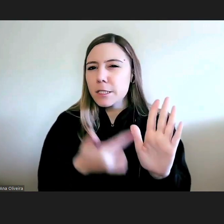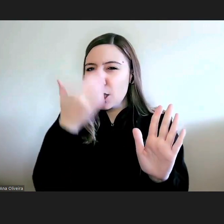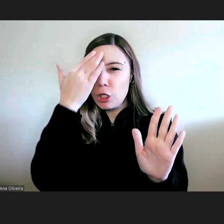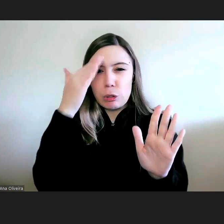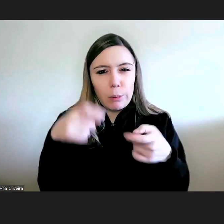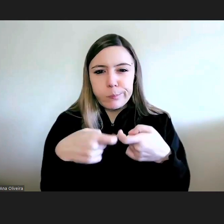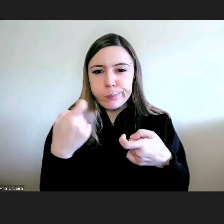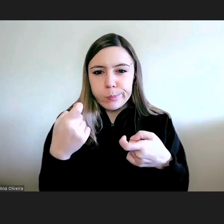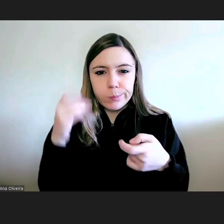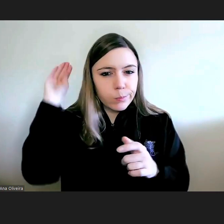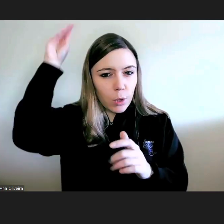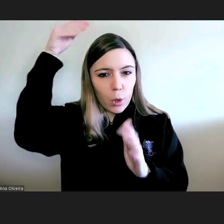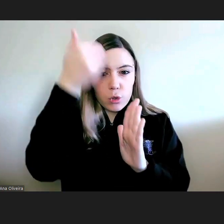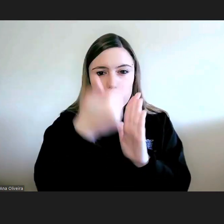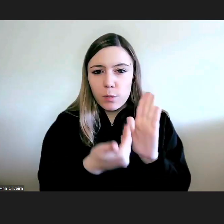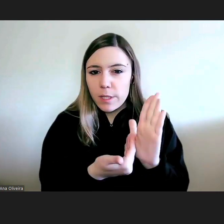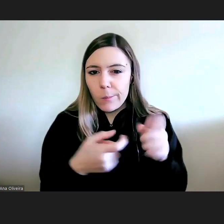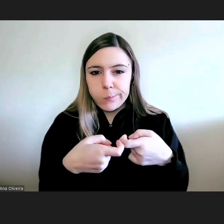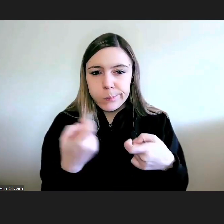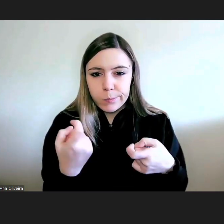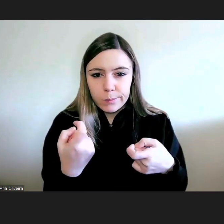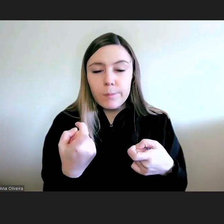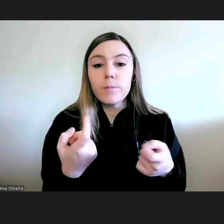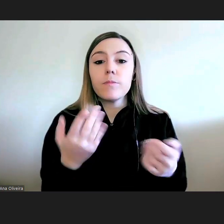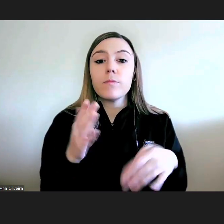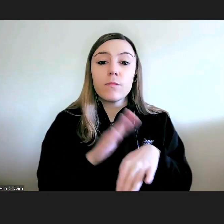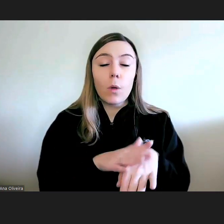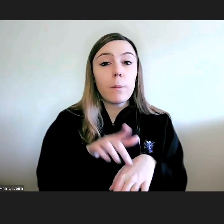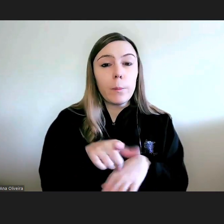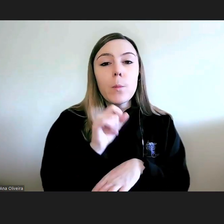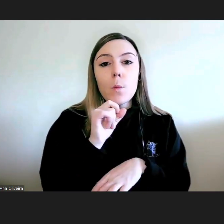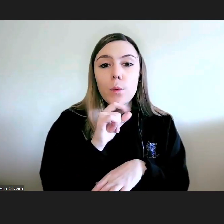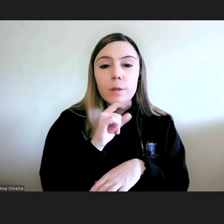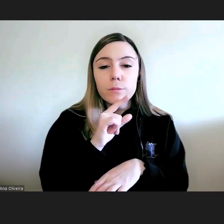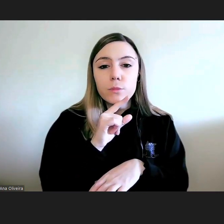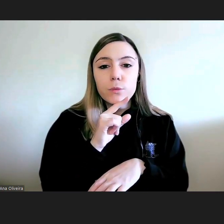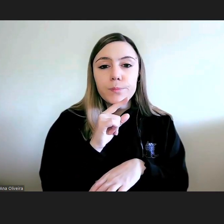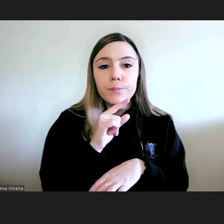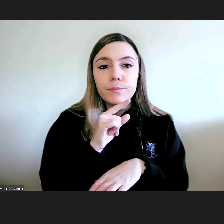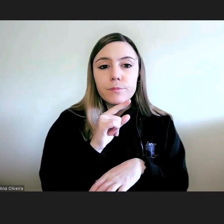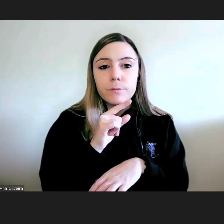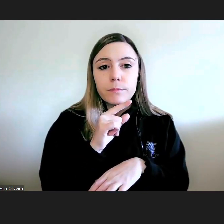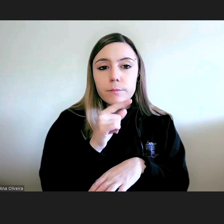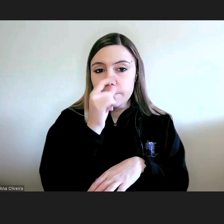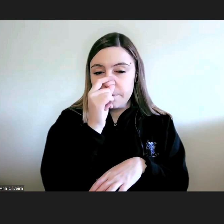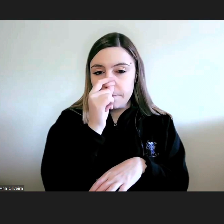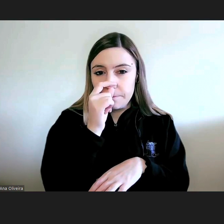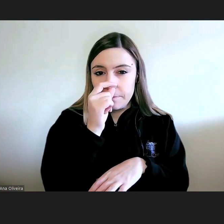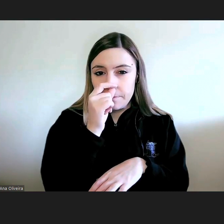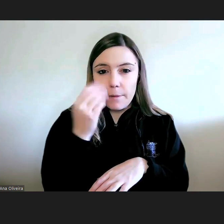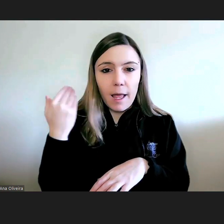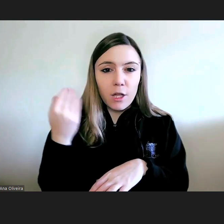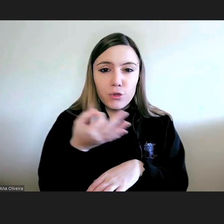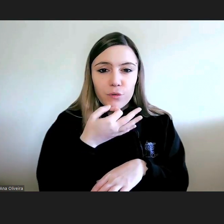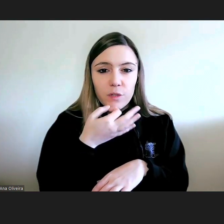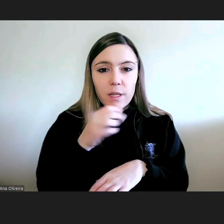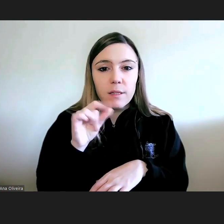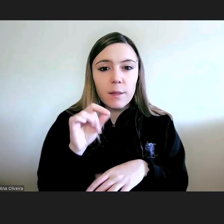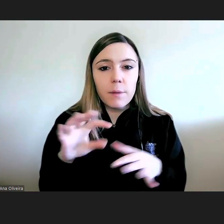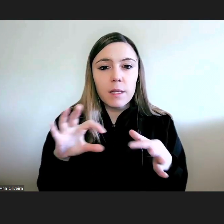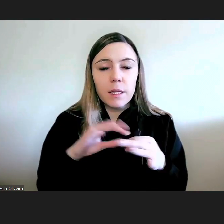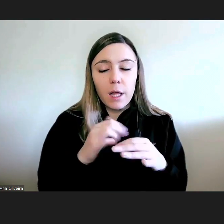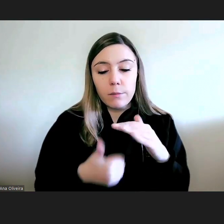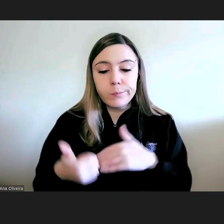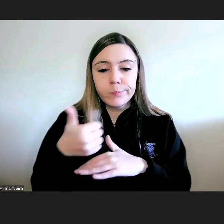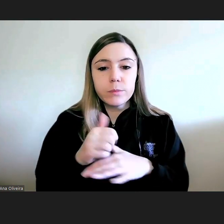inconstitucional e daqui retiramos a ligação do que eu há pouco falava também do provedor